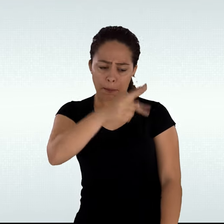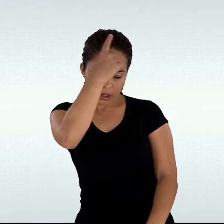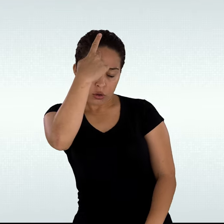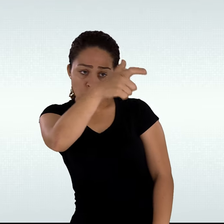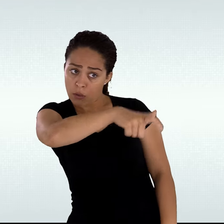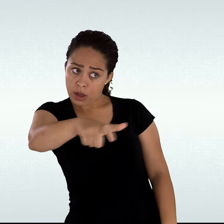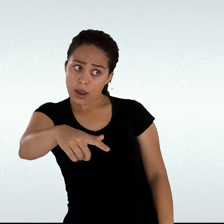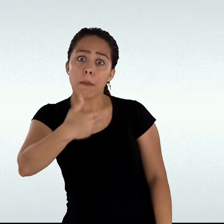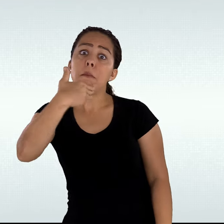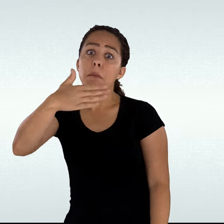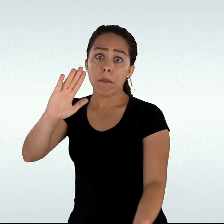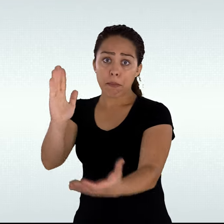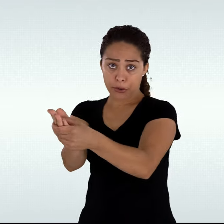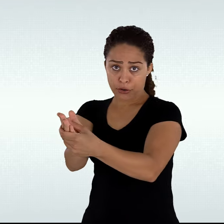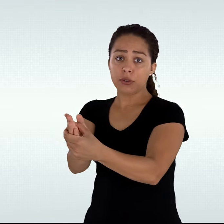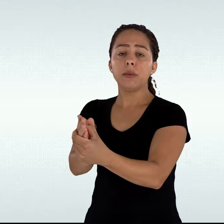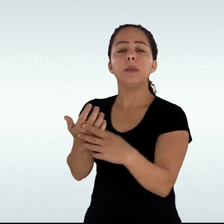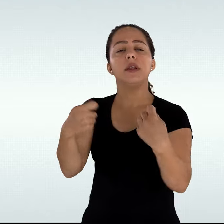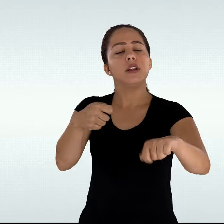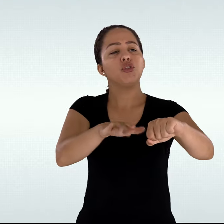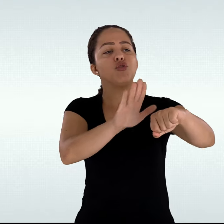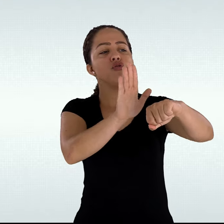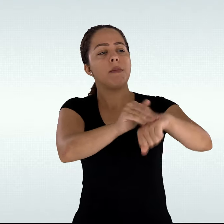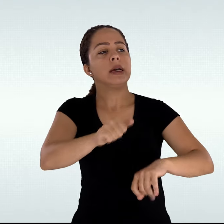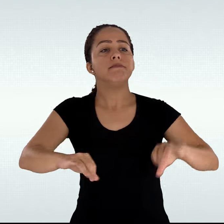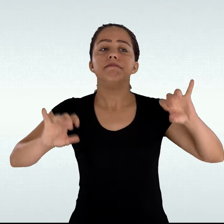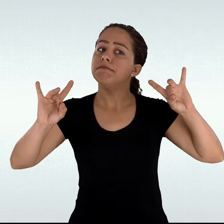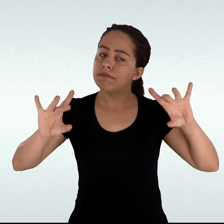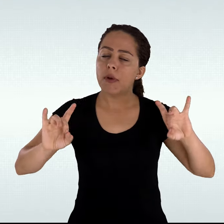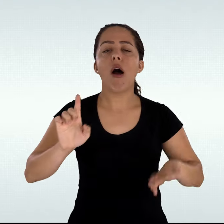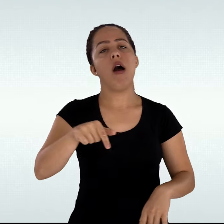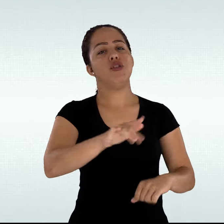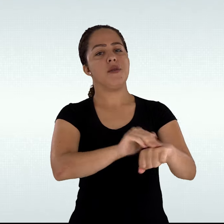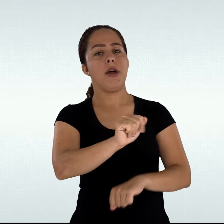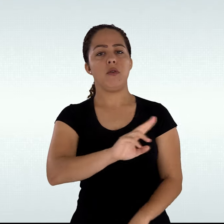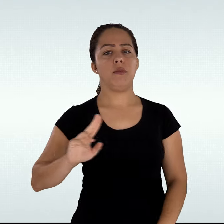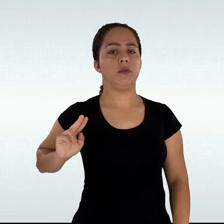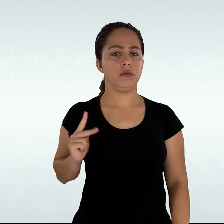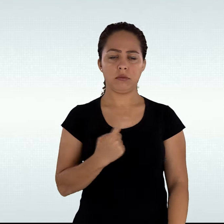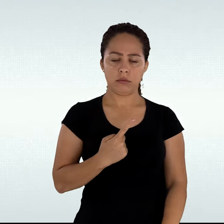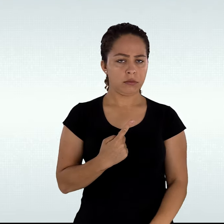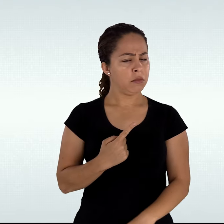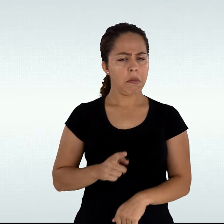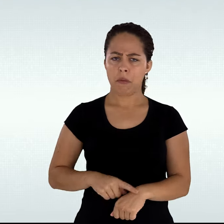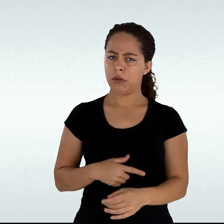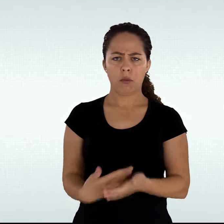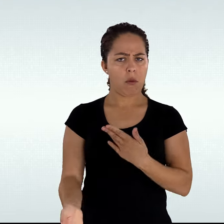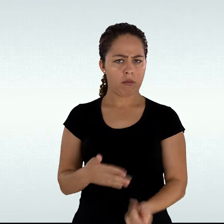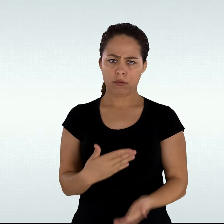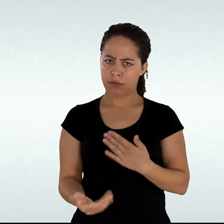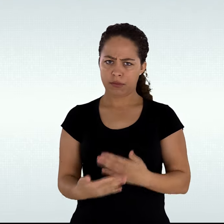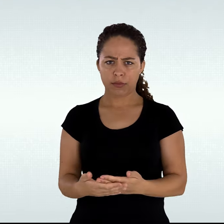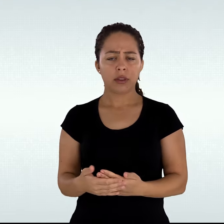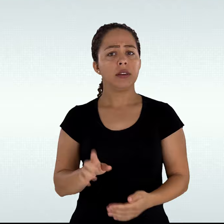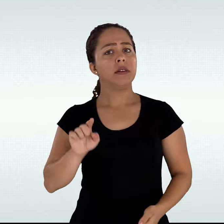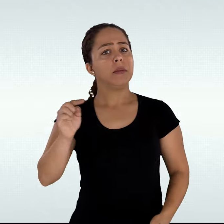ser garantido a aquelas e aqueles que o solicitarem o direito ao tratamento oral exclusivamente pelo nome social